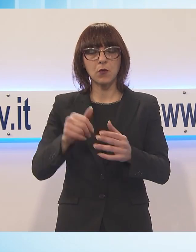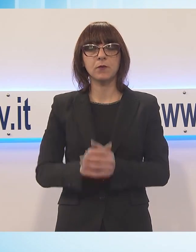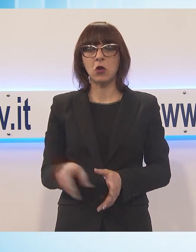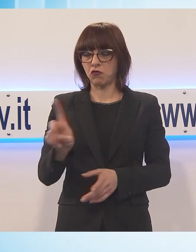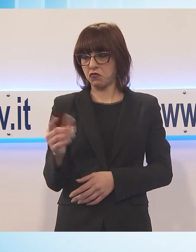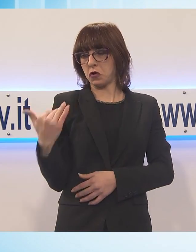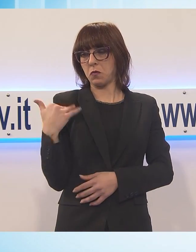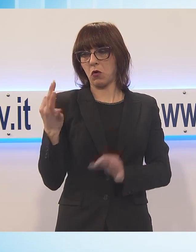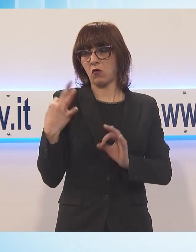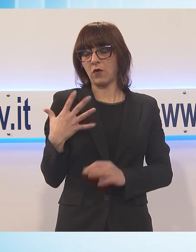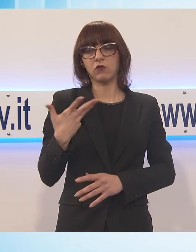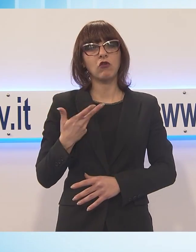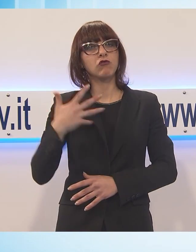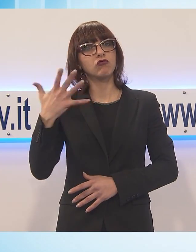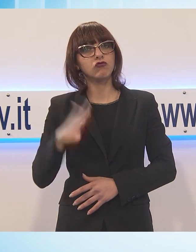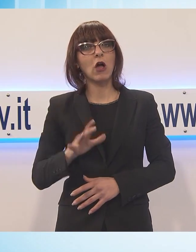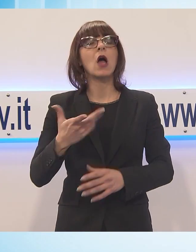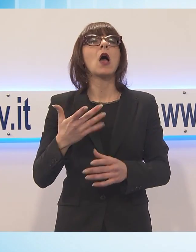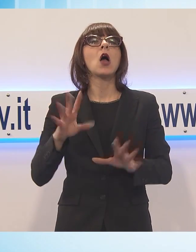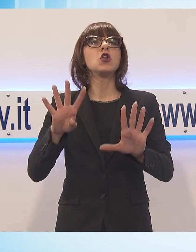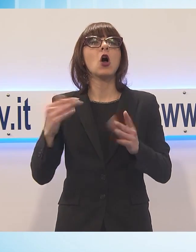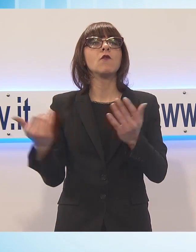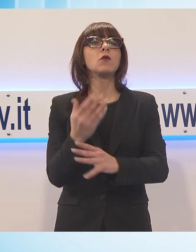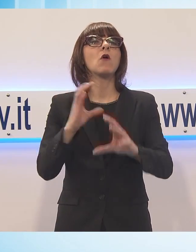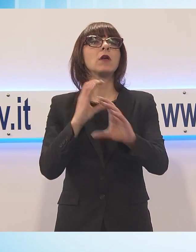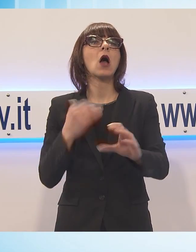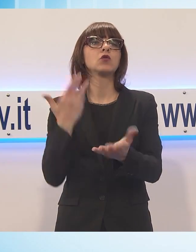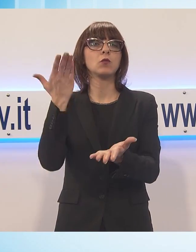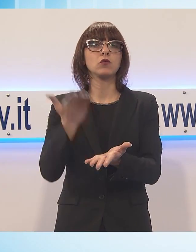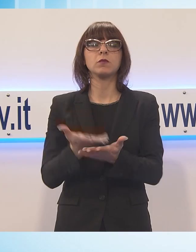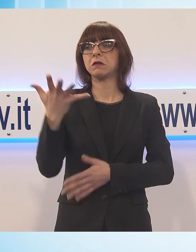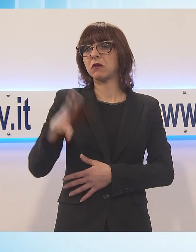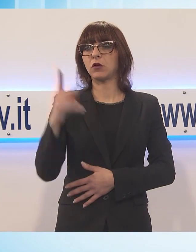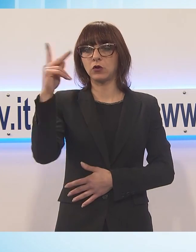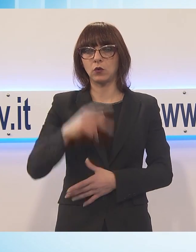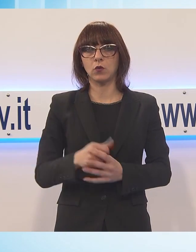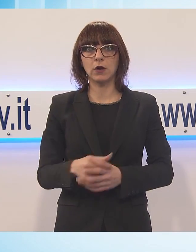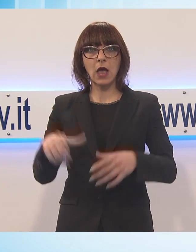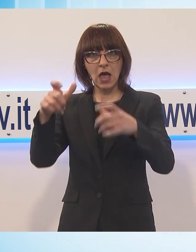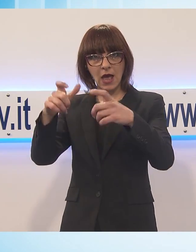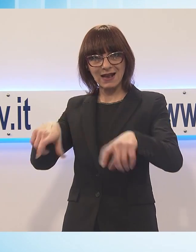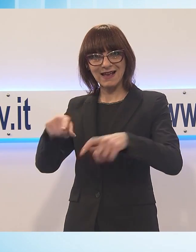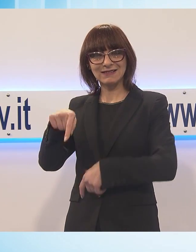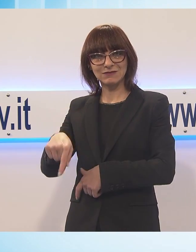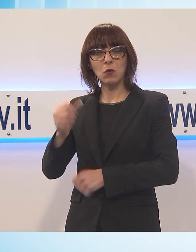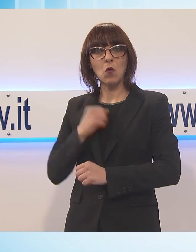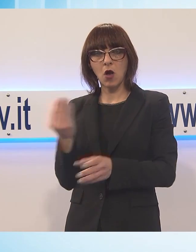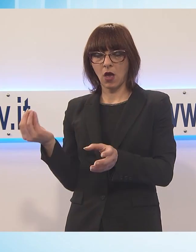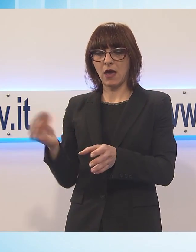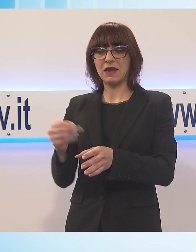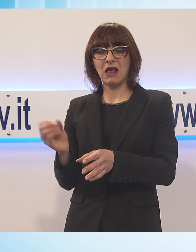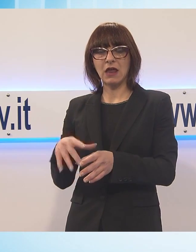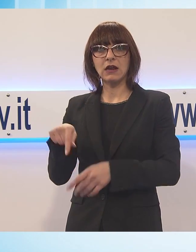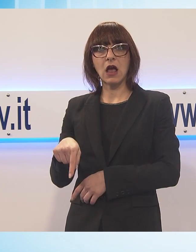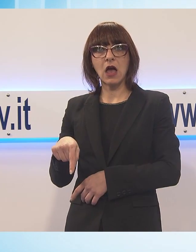quella di 9 nuovi mezzi a Lucca. È una carta che può essere ricaricata con tutti i nostri titoli di